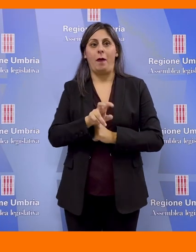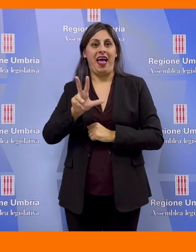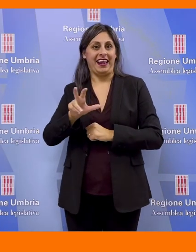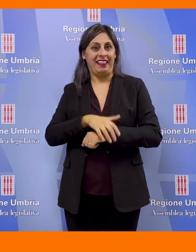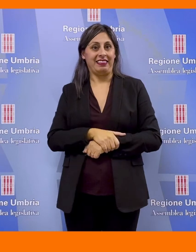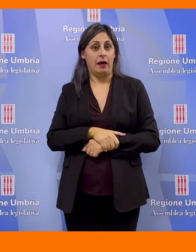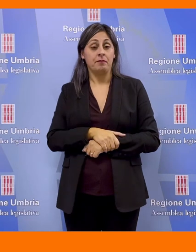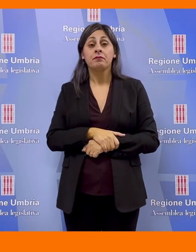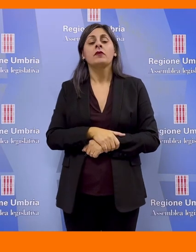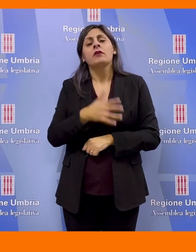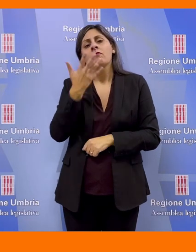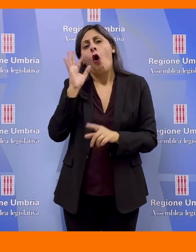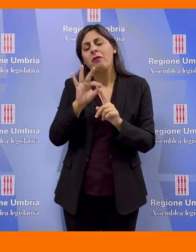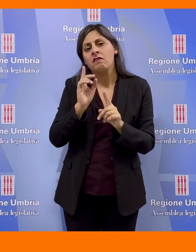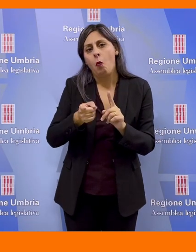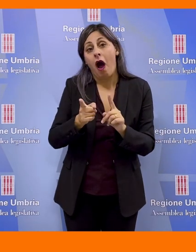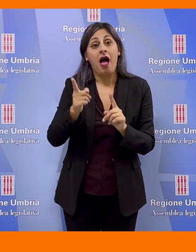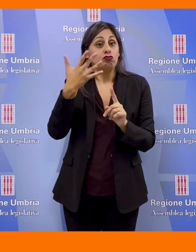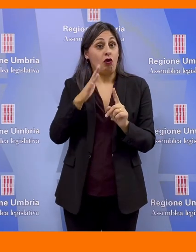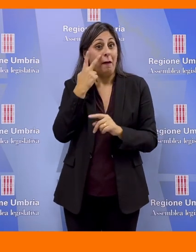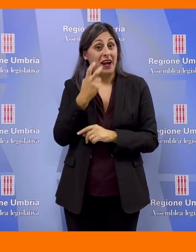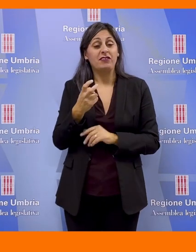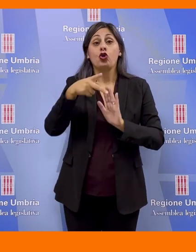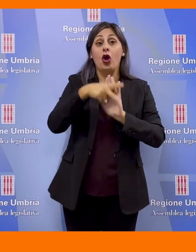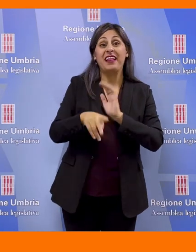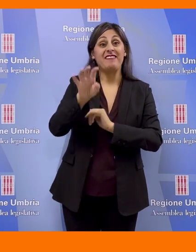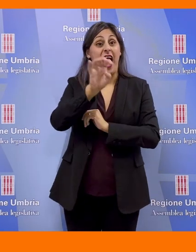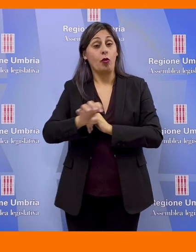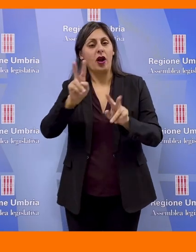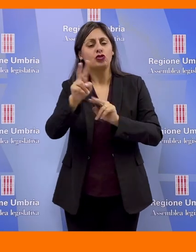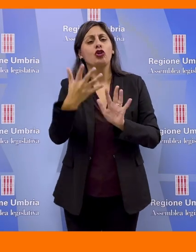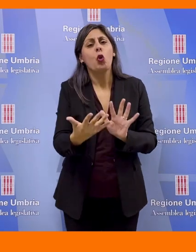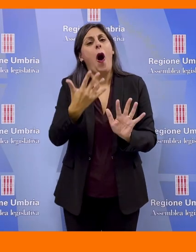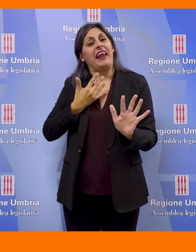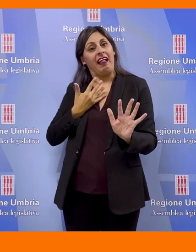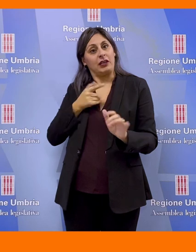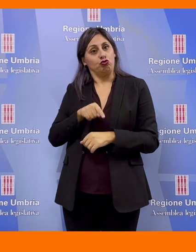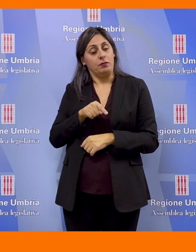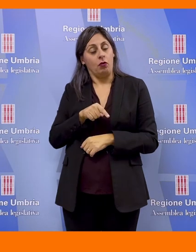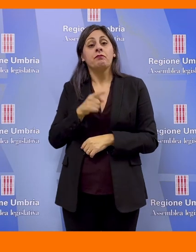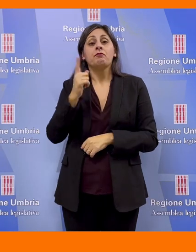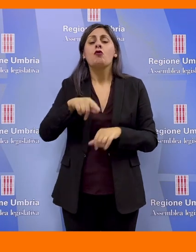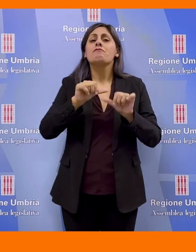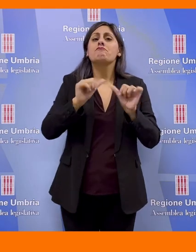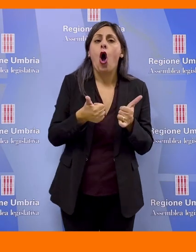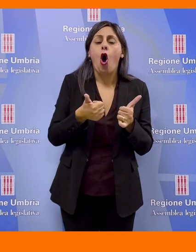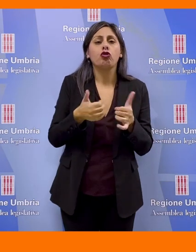entro il 2030, con 5 anni di anticipo rispetto a quanto previsto dalla normativa europea e nazionale. Uniformare le